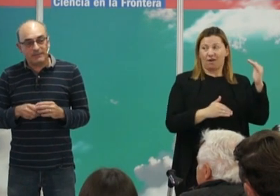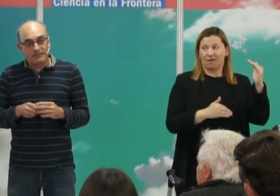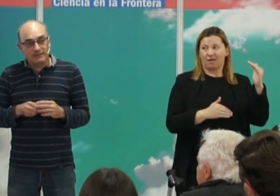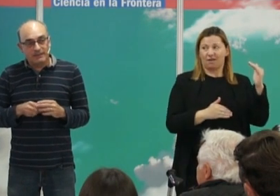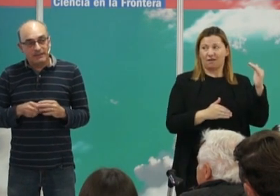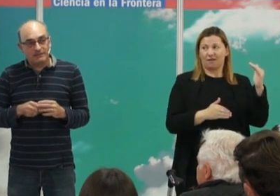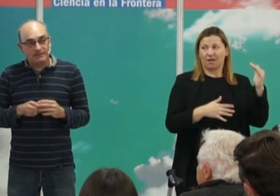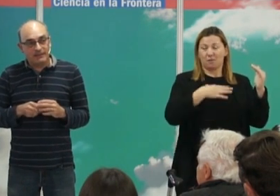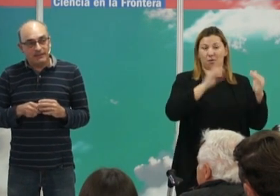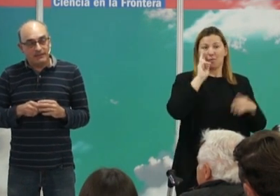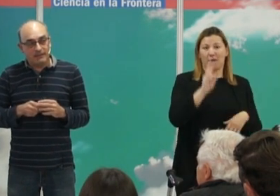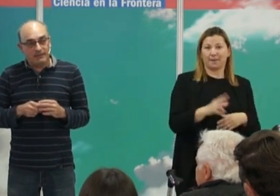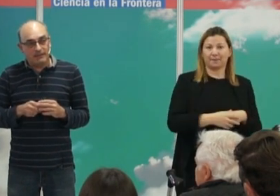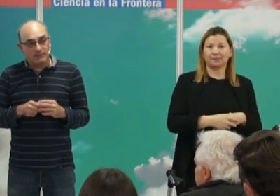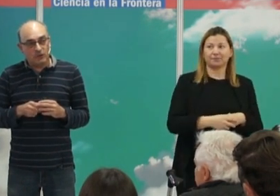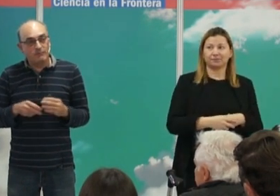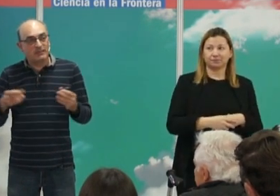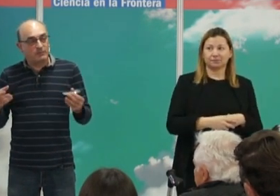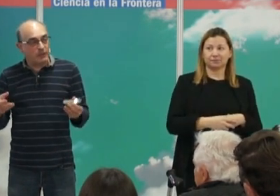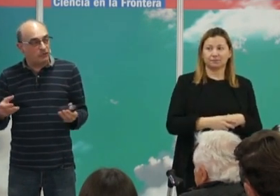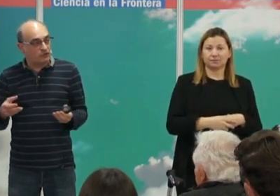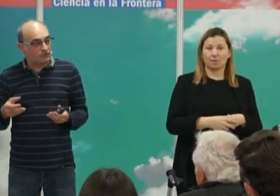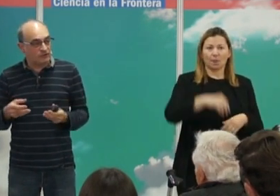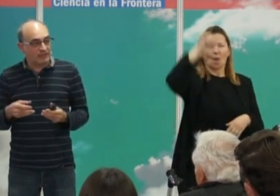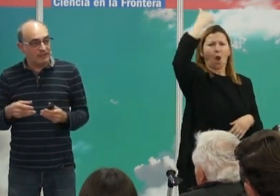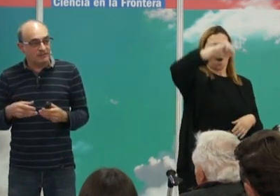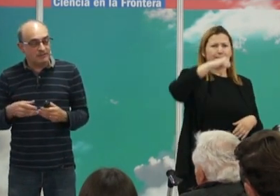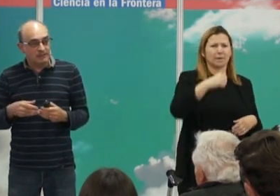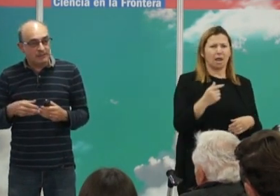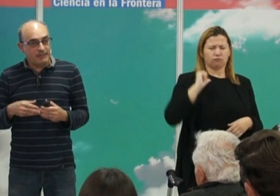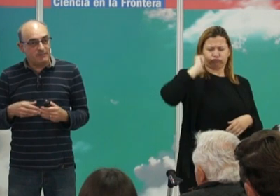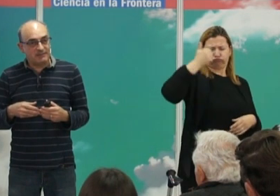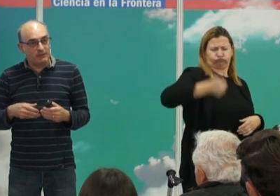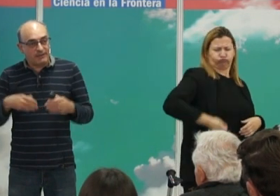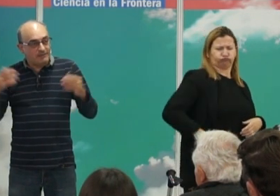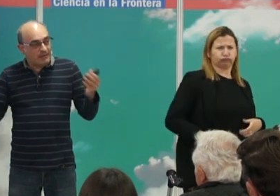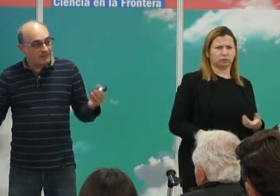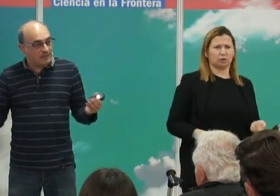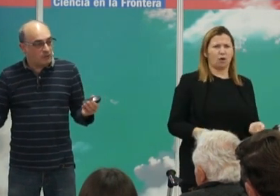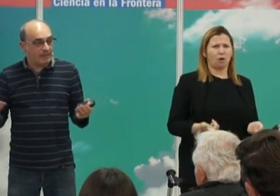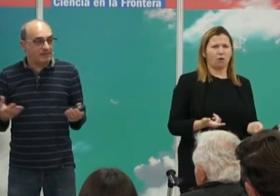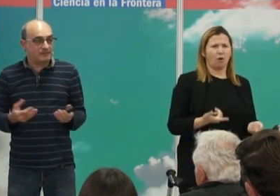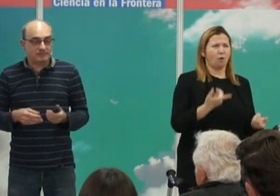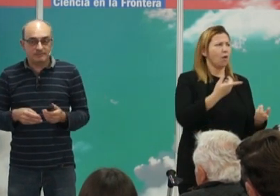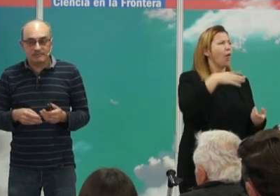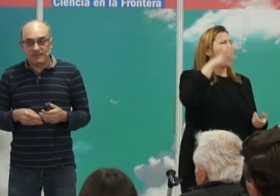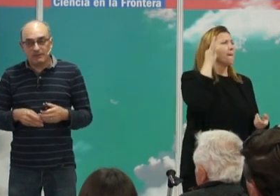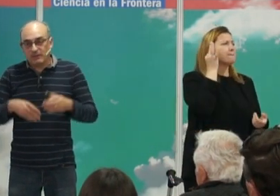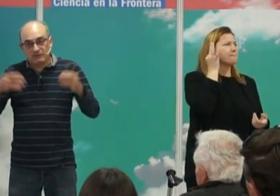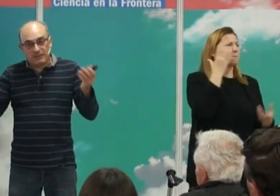es que hombres poderosos tenían en el pasado centenares de mujeres